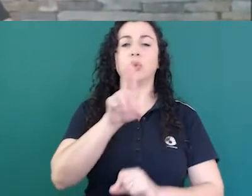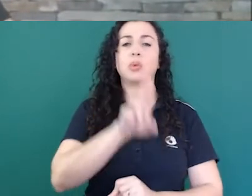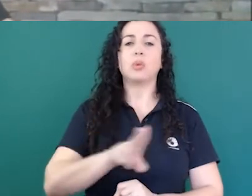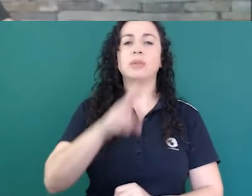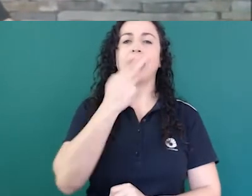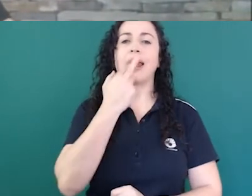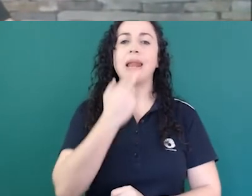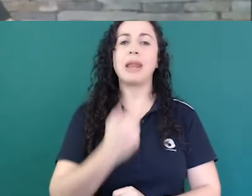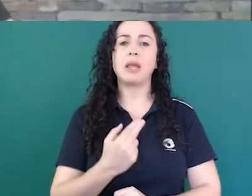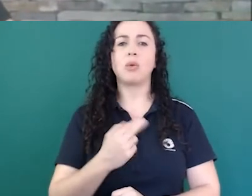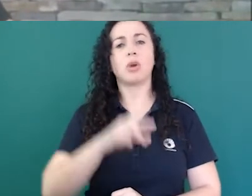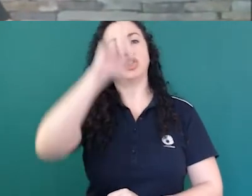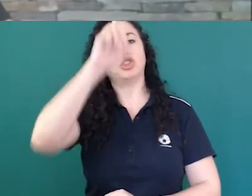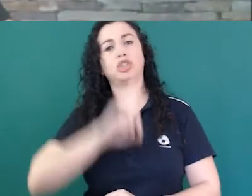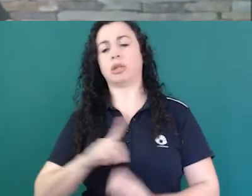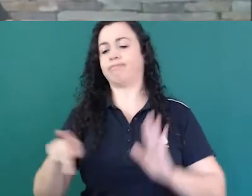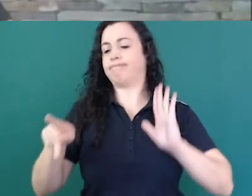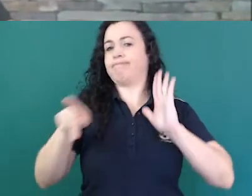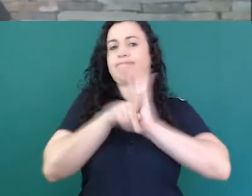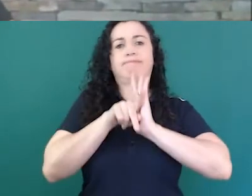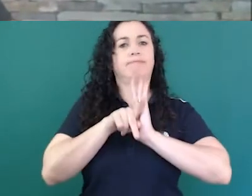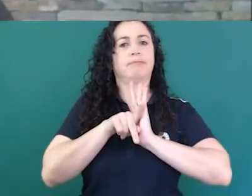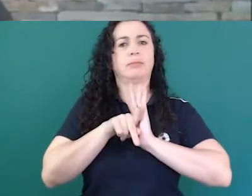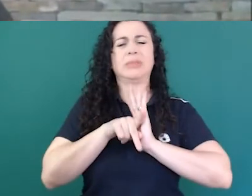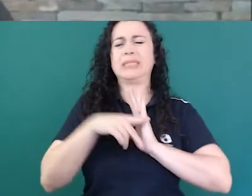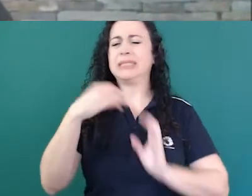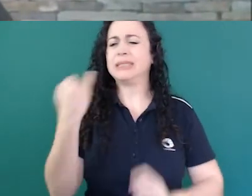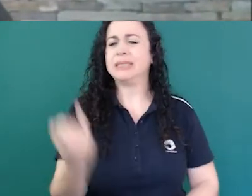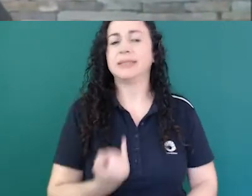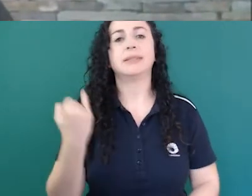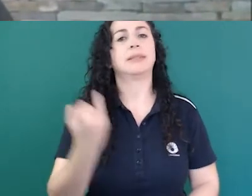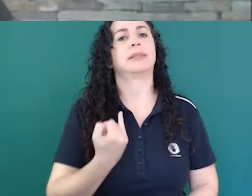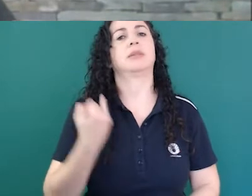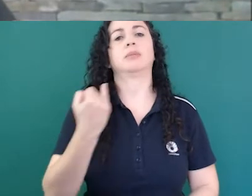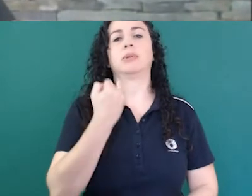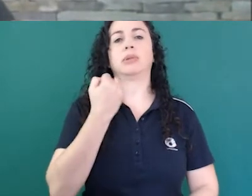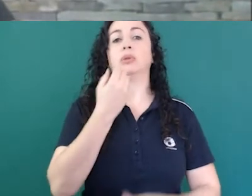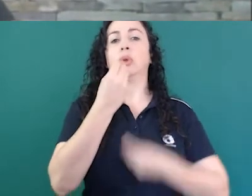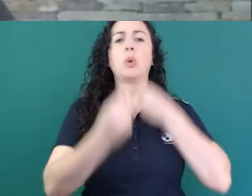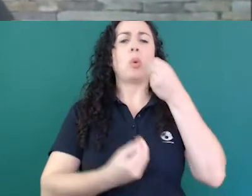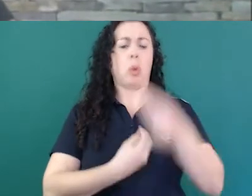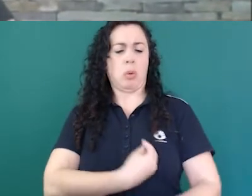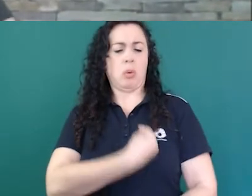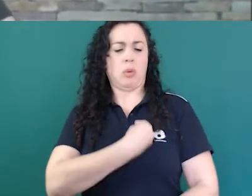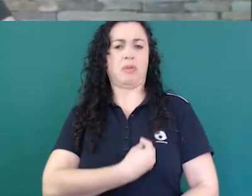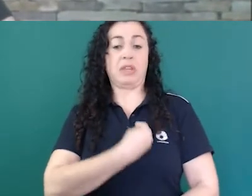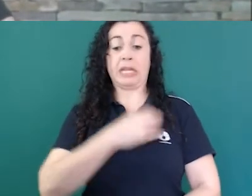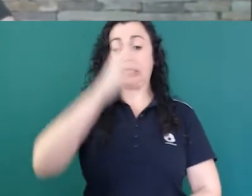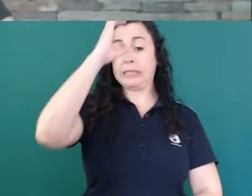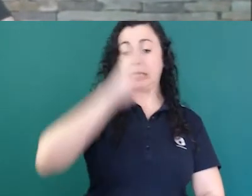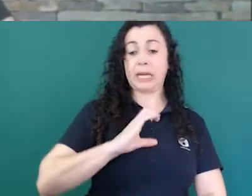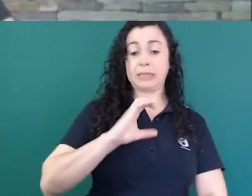essencial né pra você exercer a sua cidadania então eu acho que a gente agora tem que